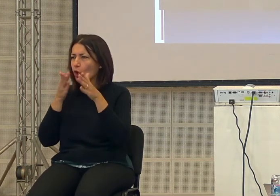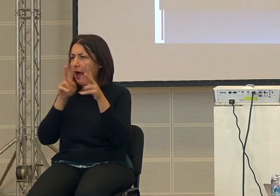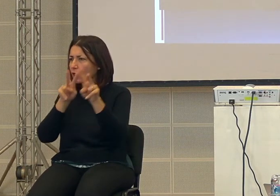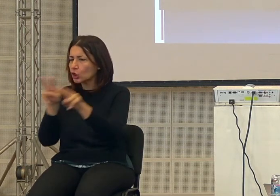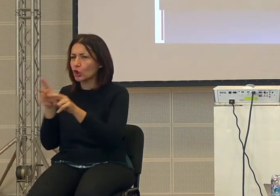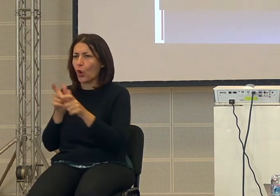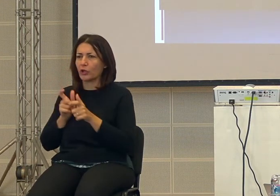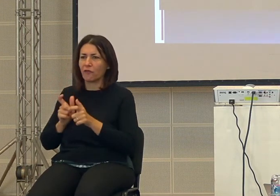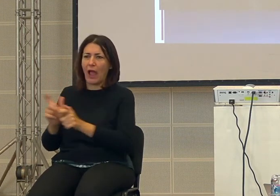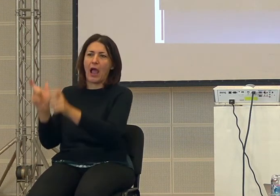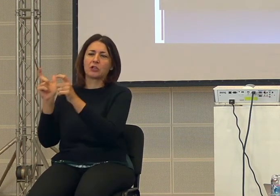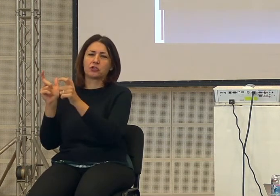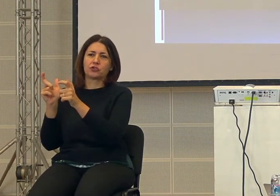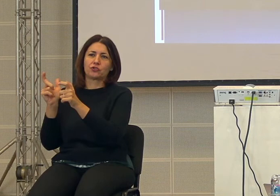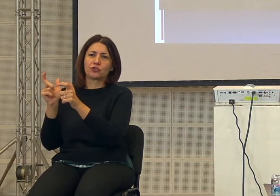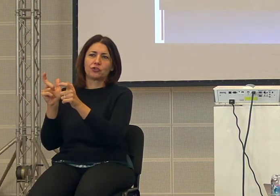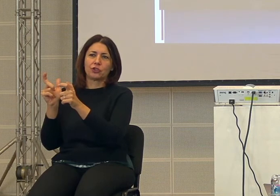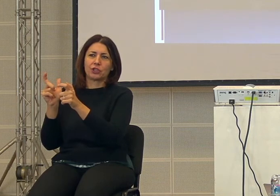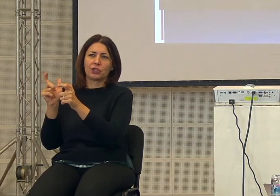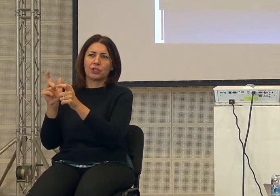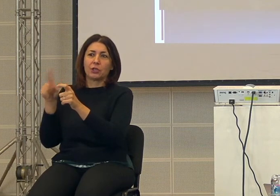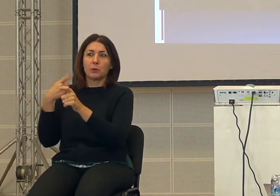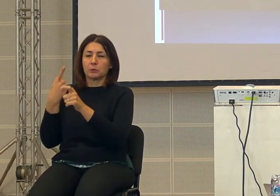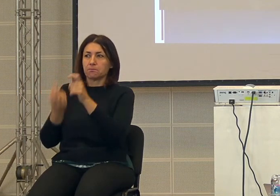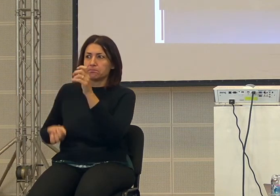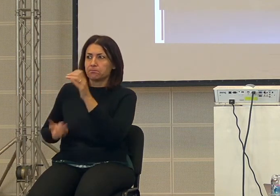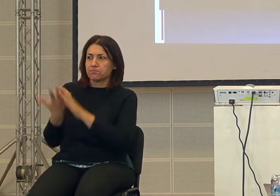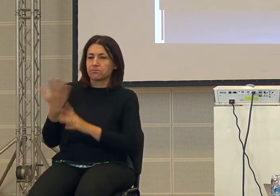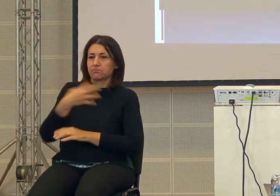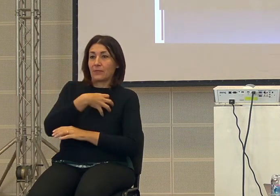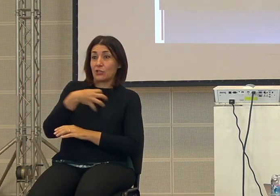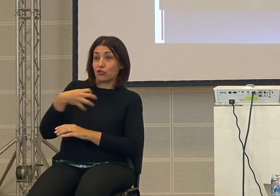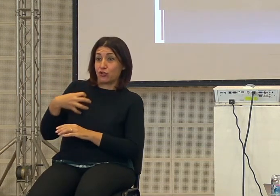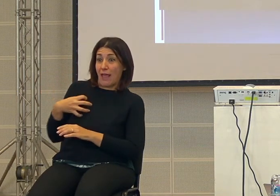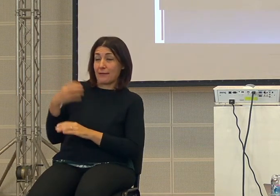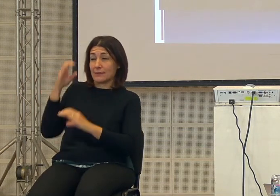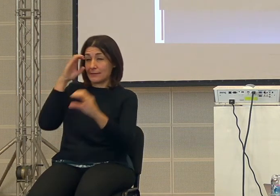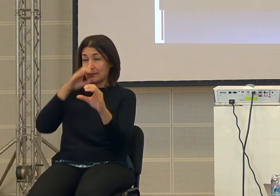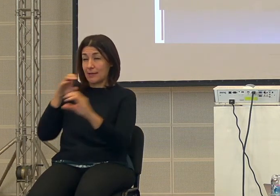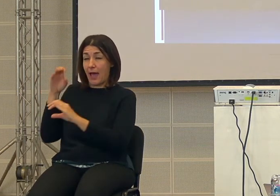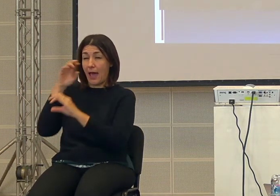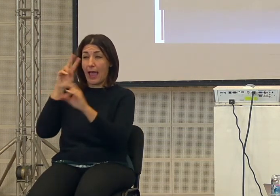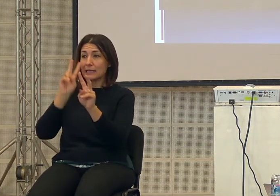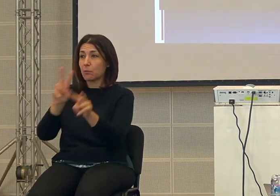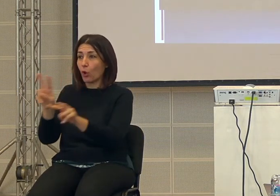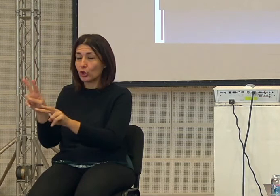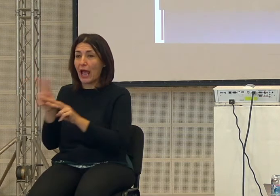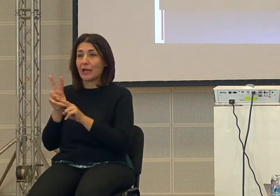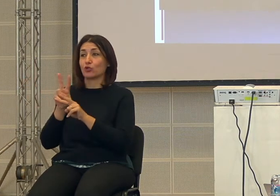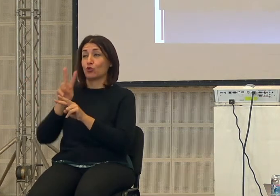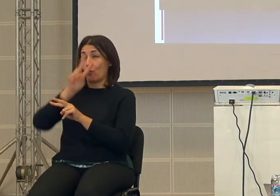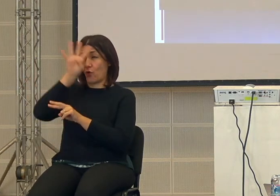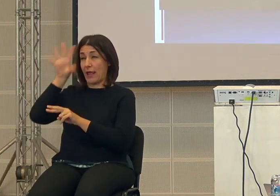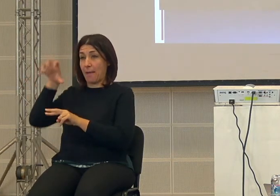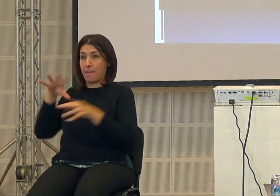poi dietro agli esploratori perché qui si crea subito un'alleanza tra scienza esplorazione e imperi